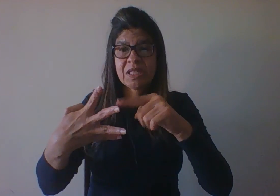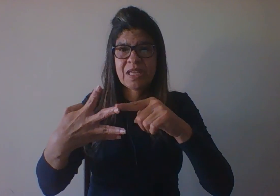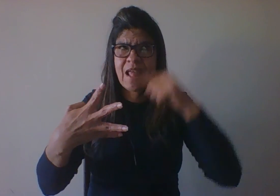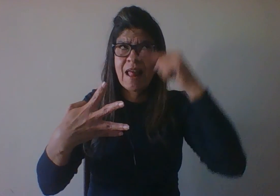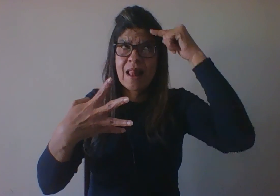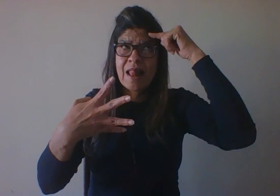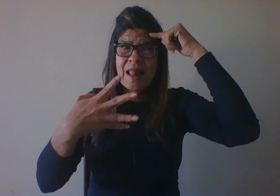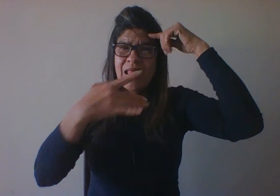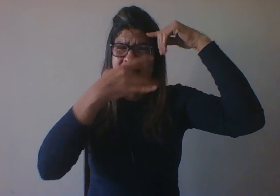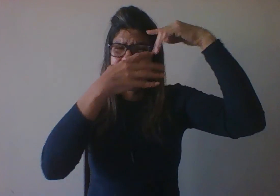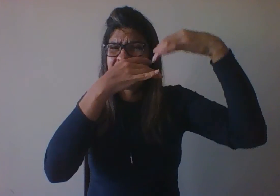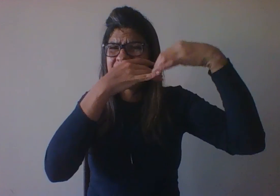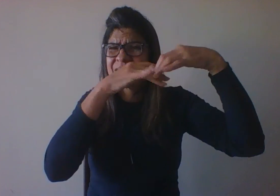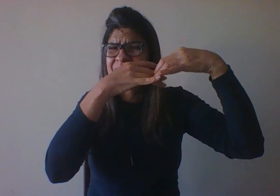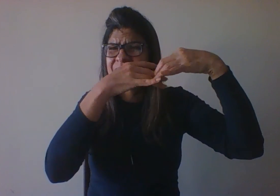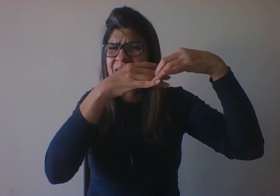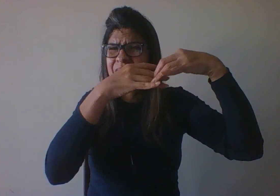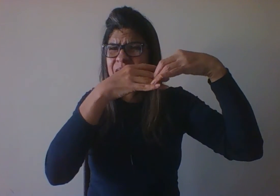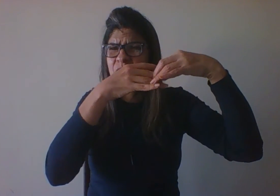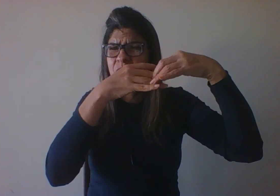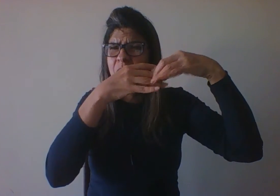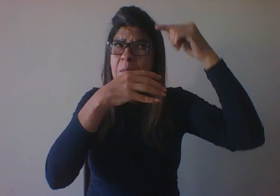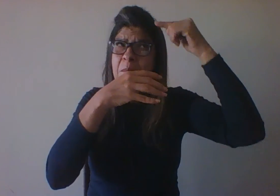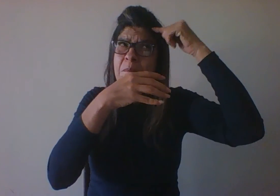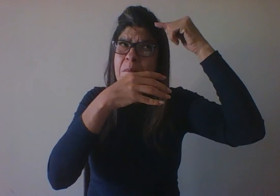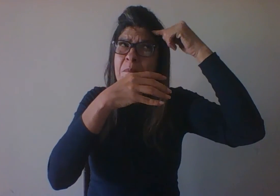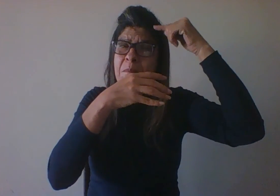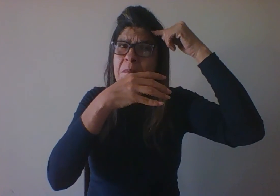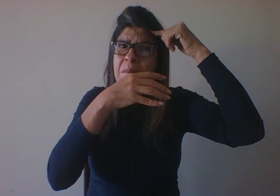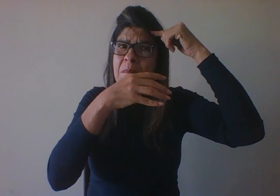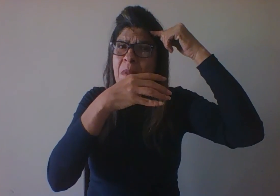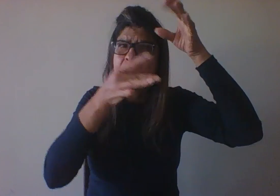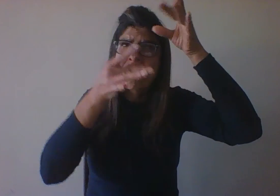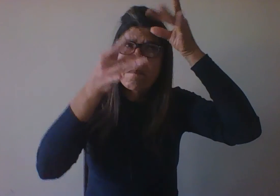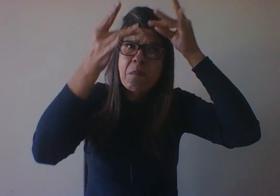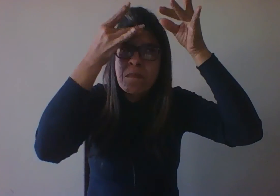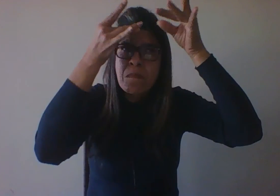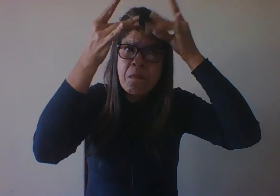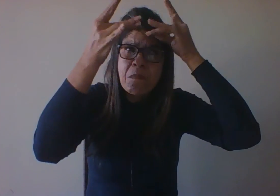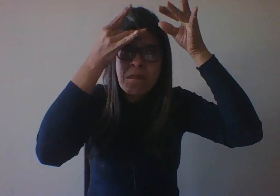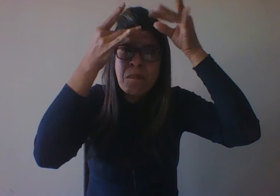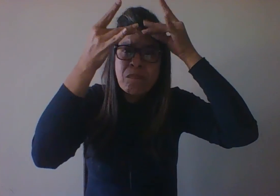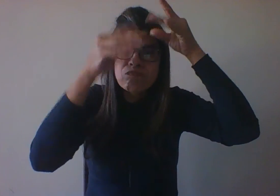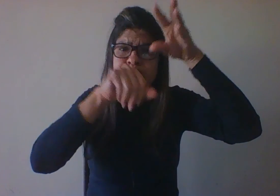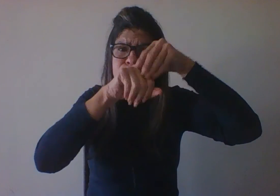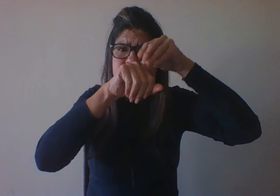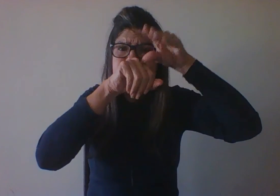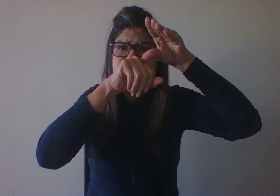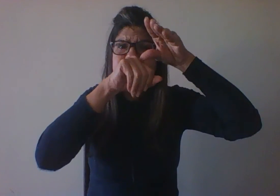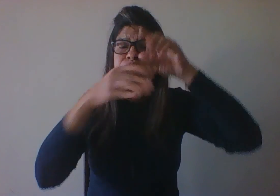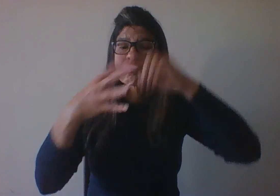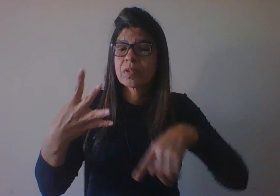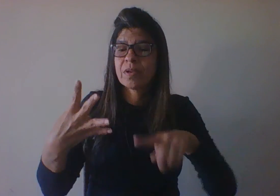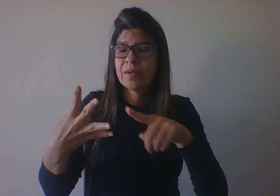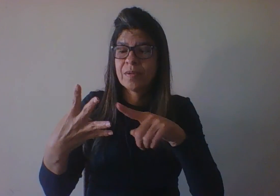que lida com a capacidade de pensamento e de raciocínio do indivíduo. O aspecto afetivo-emocional,